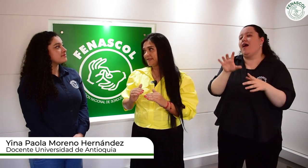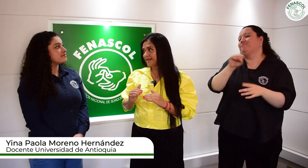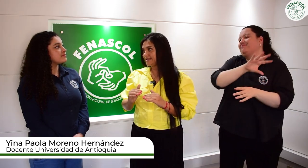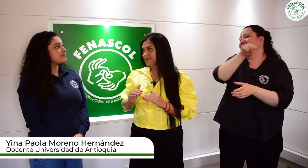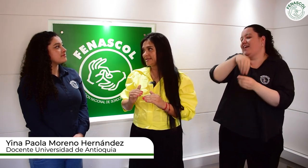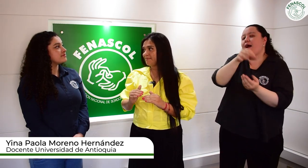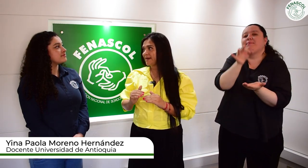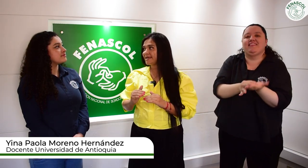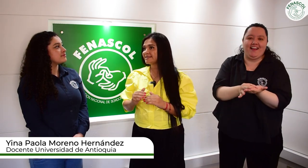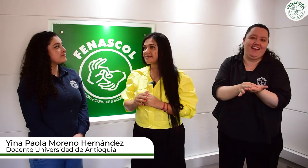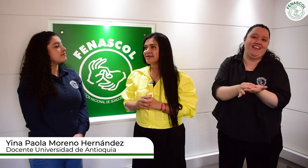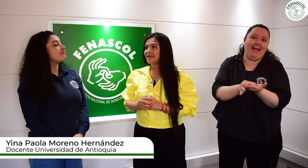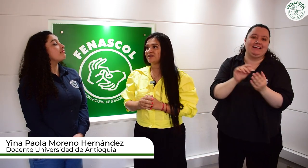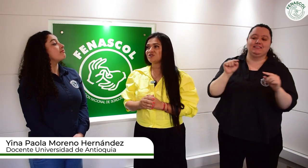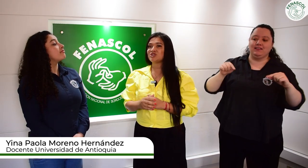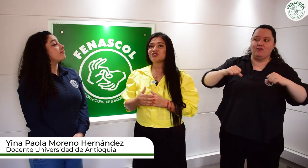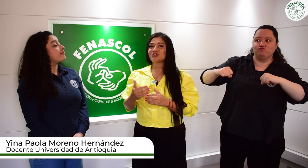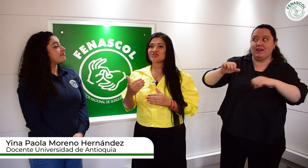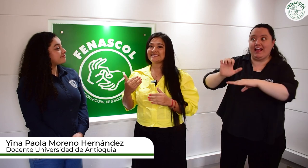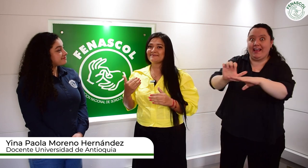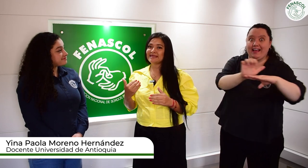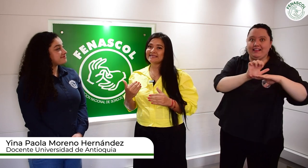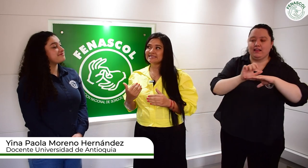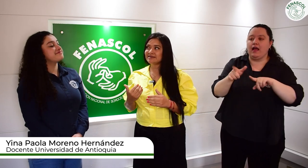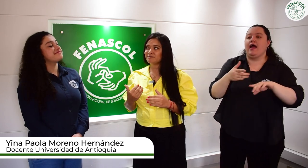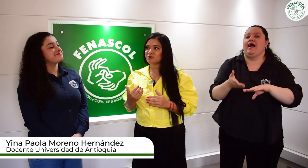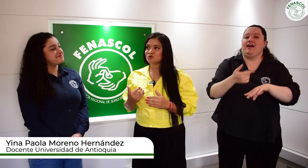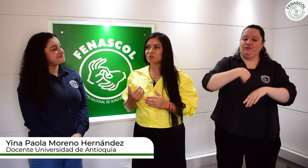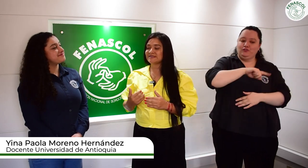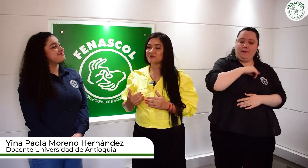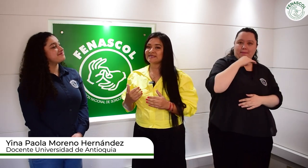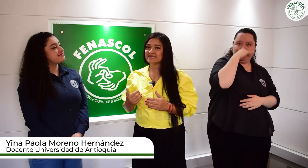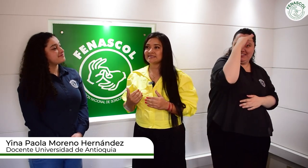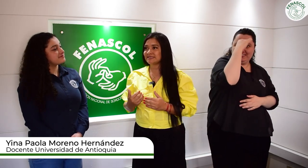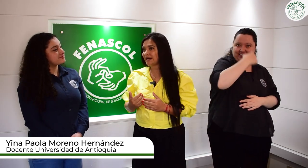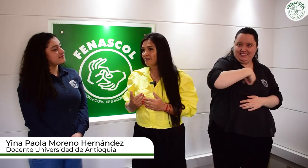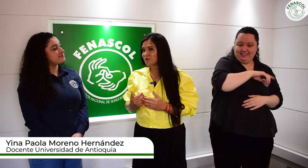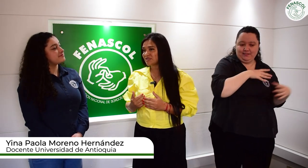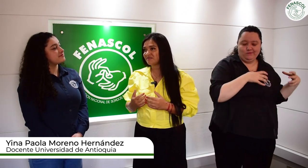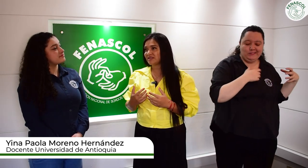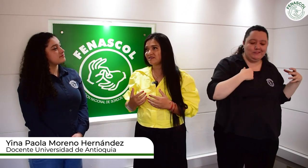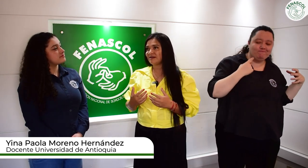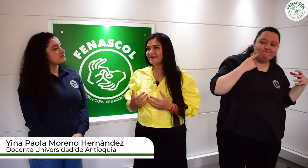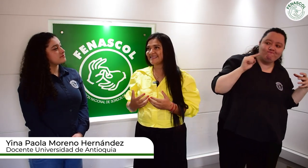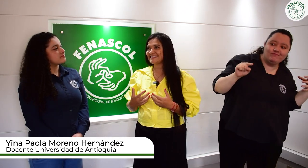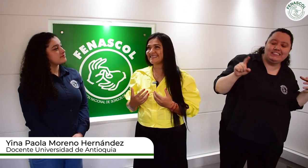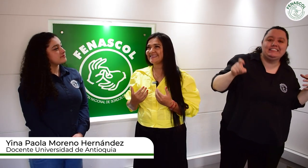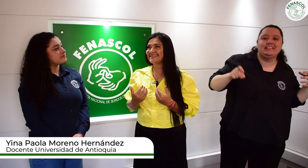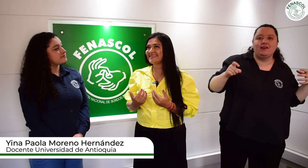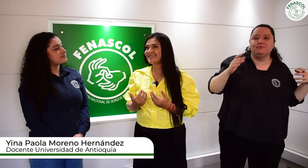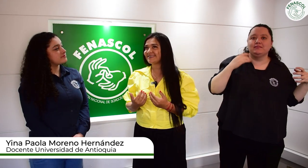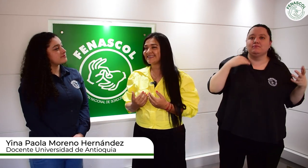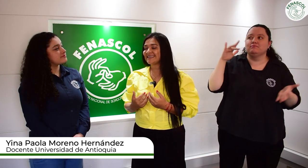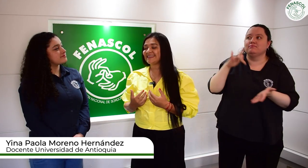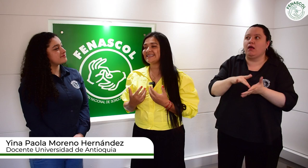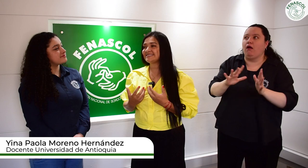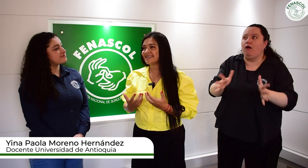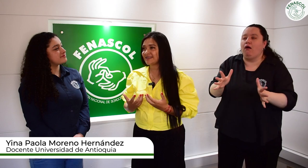la capital del país. Entonces, nosotros desde Medellín, por supuesto, necesitamos definitivamente sentir de